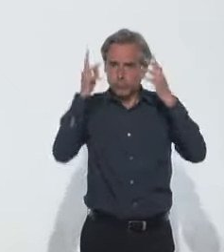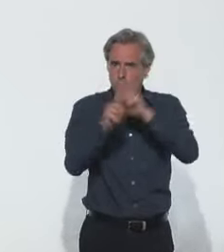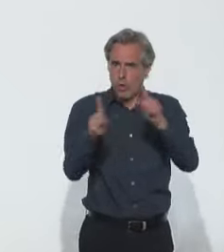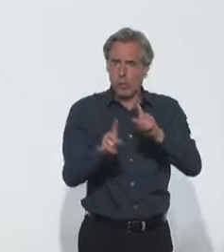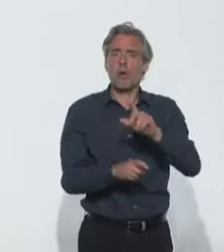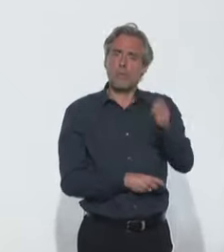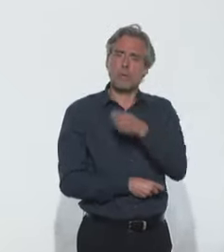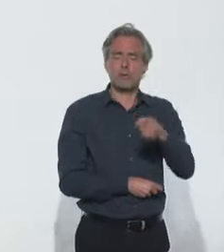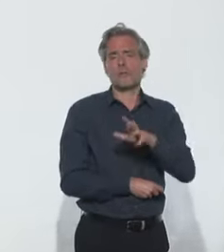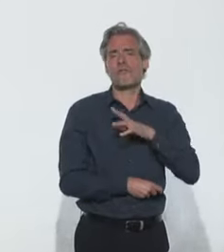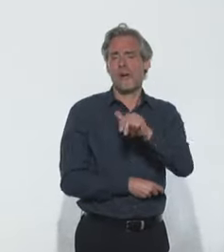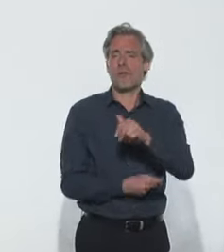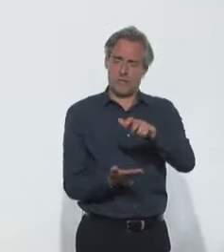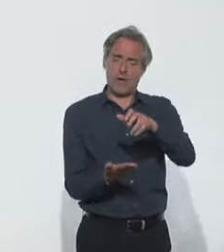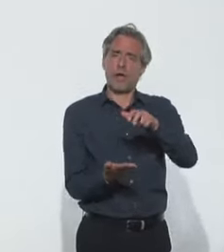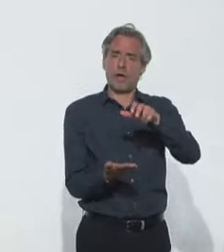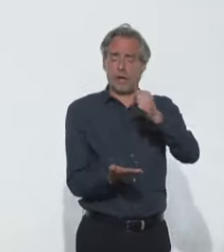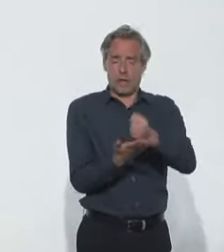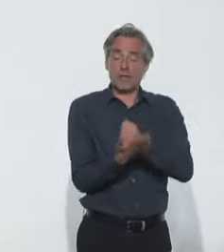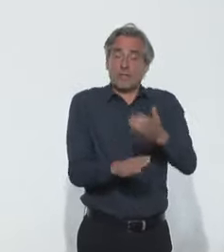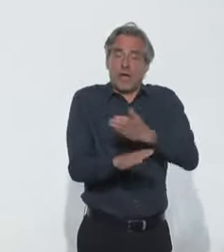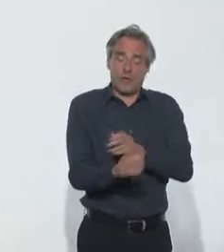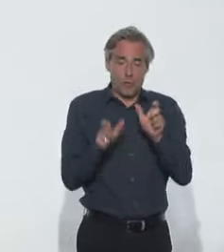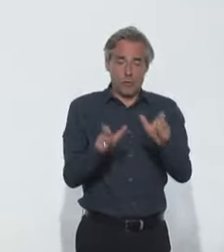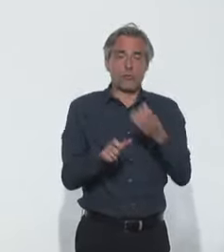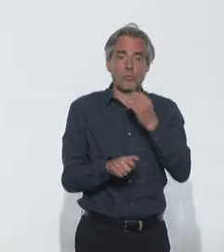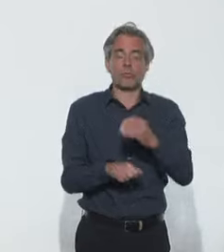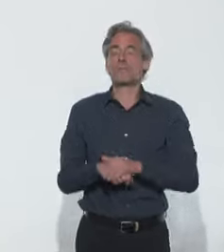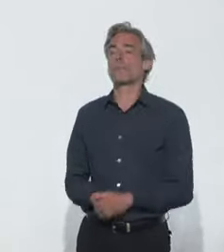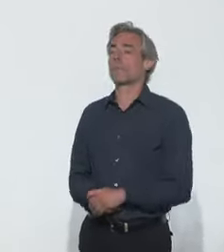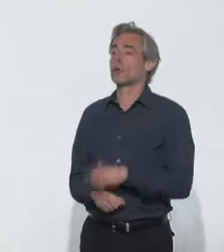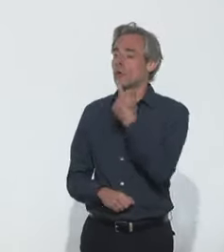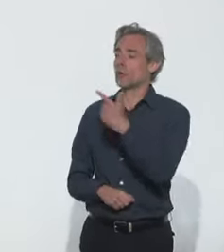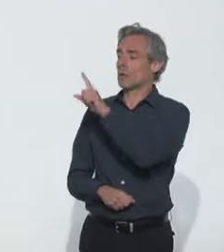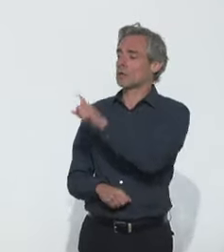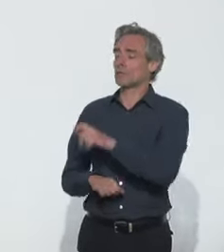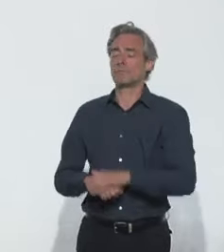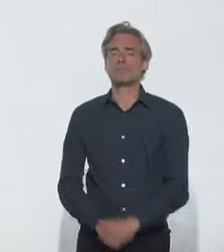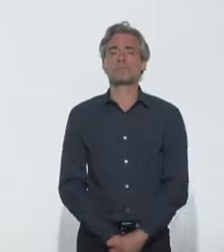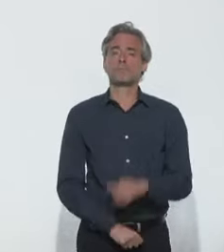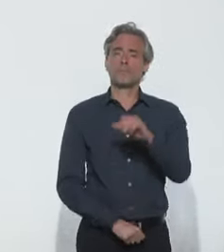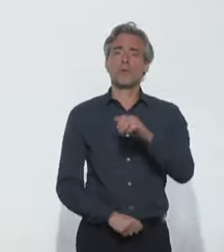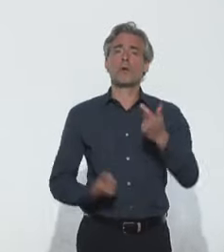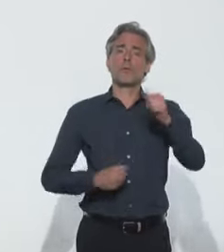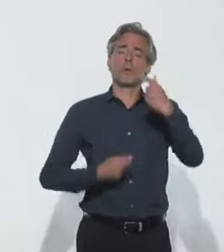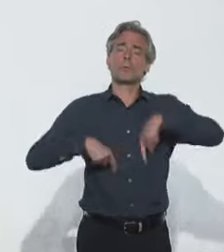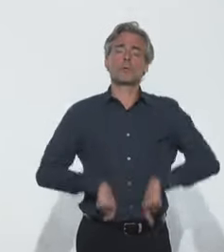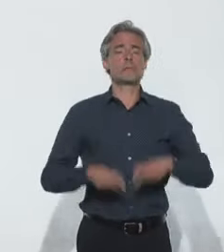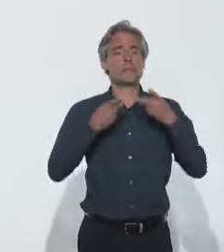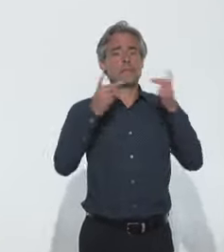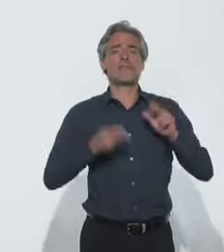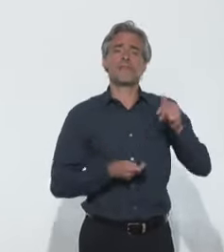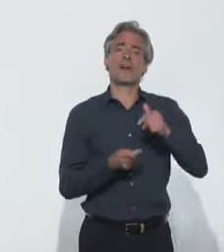françaises ne laissent jamais sur le marché des tests qui ne sont pas fiables. Deux questions pour BFM TV. Le Premier ministre a parlé de